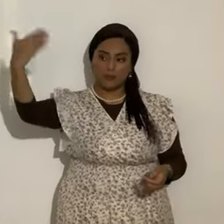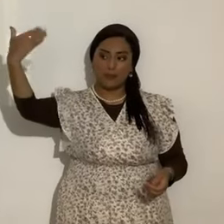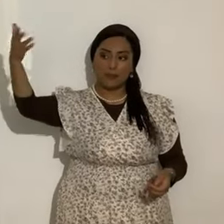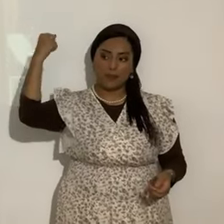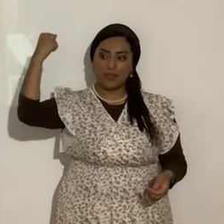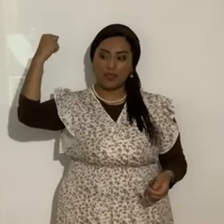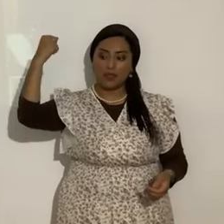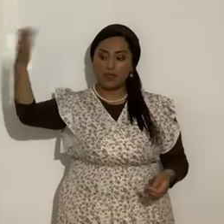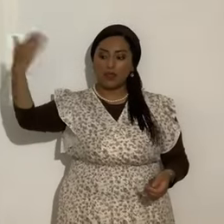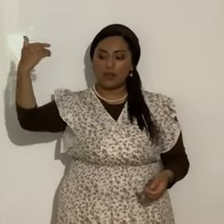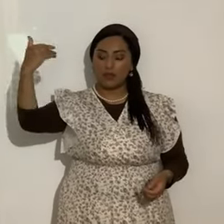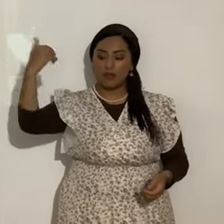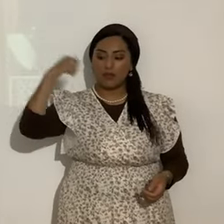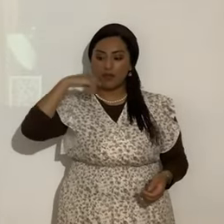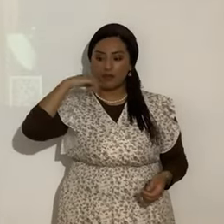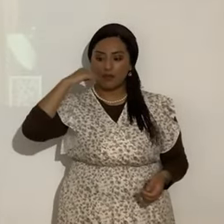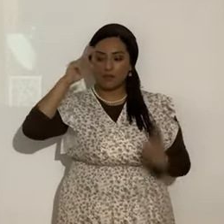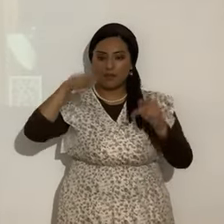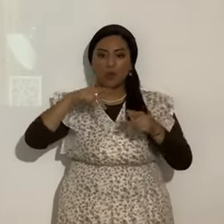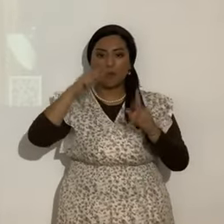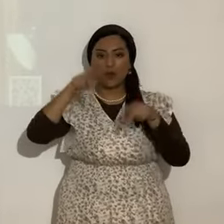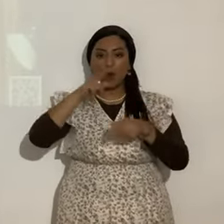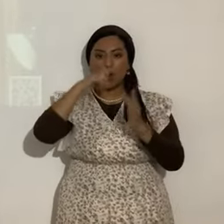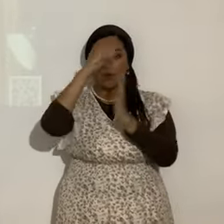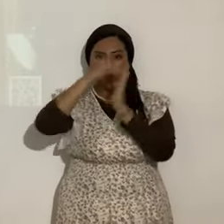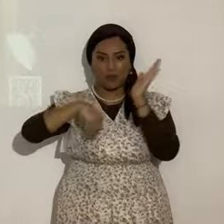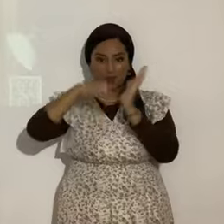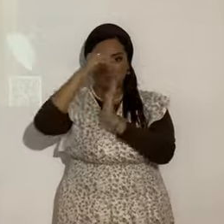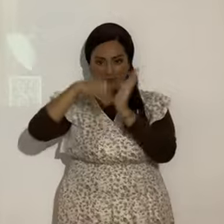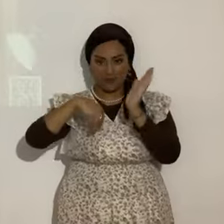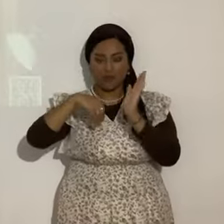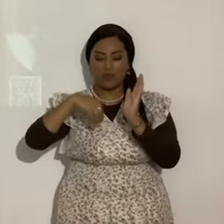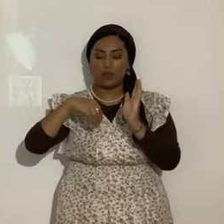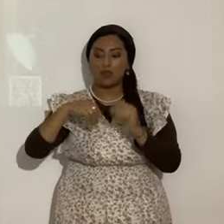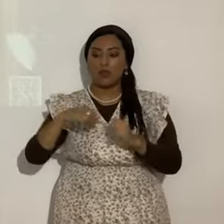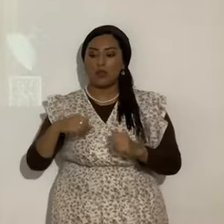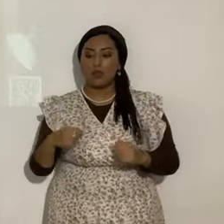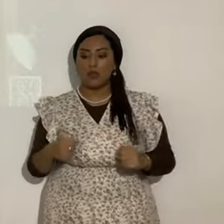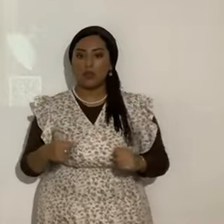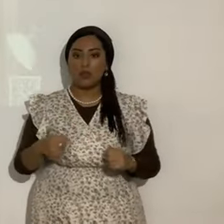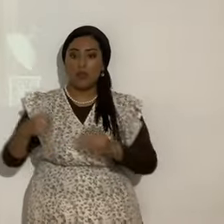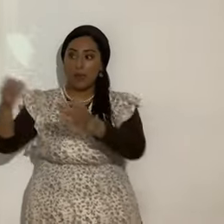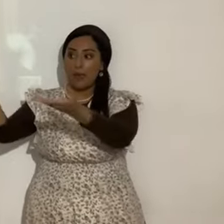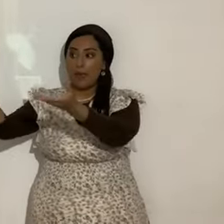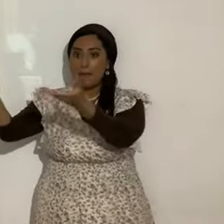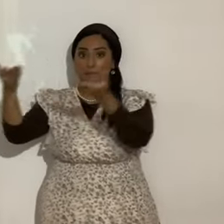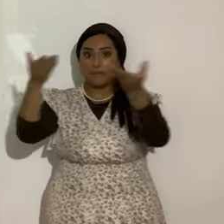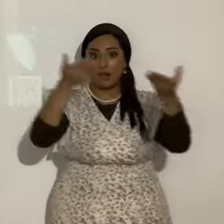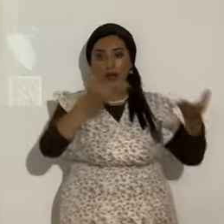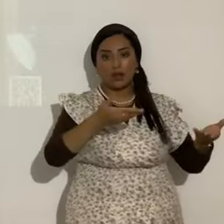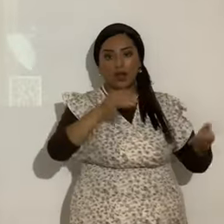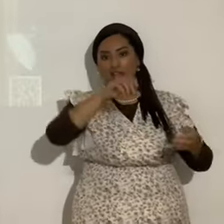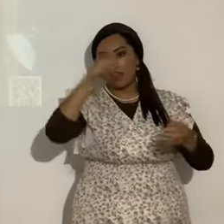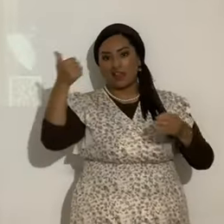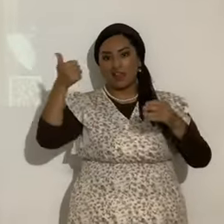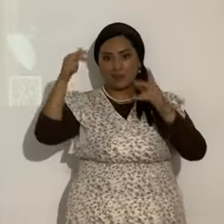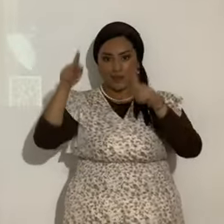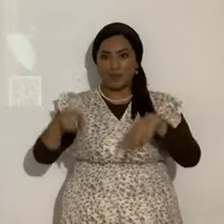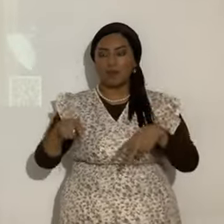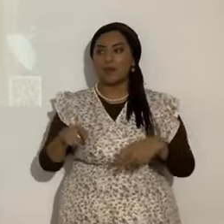pues al notario lo que tú quieras pero también mandaban a traer a otros personajes pero no vale la pena mencionar